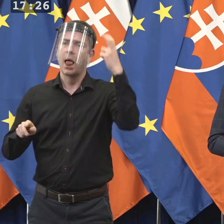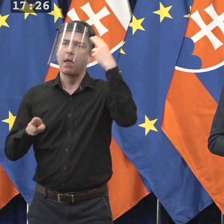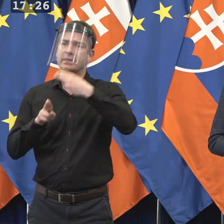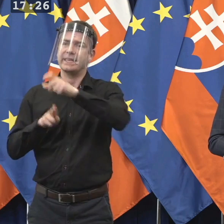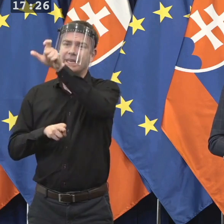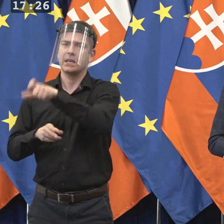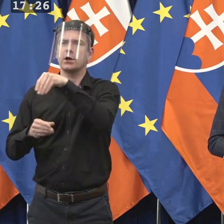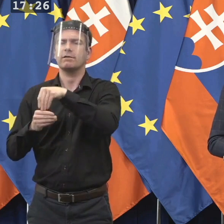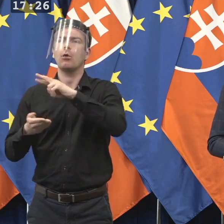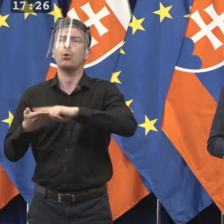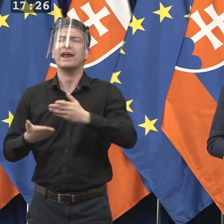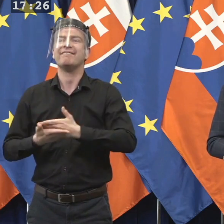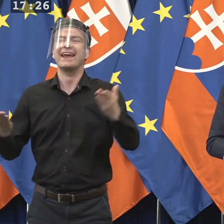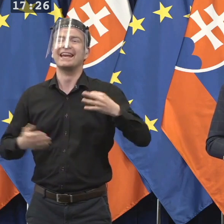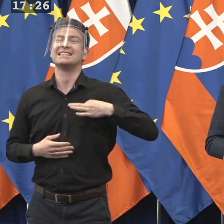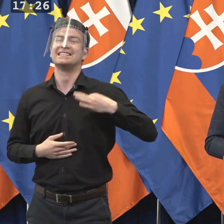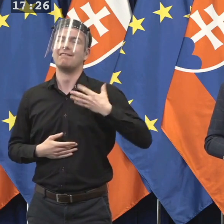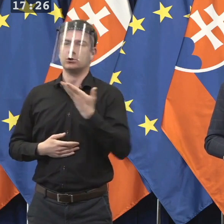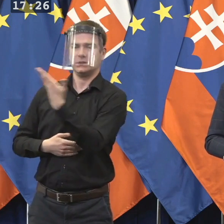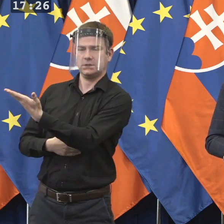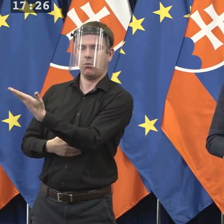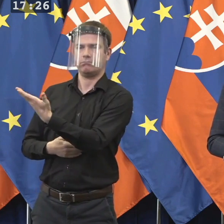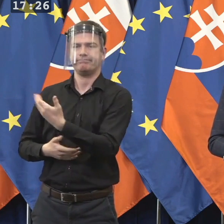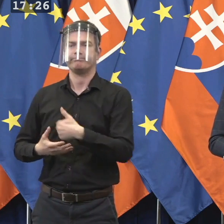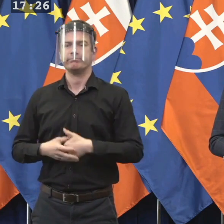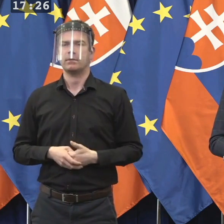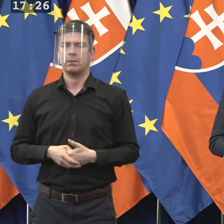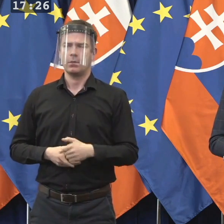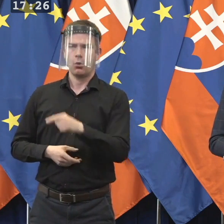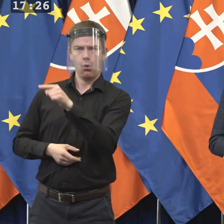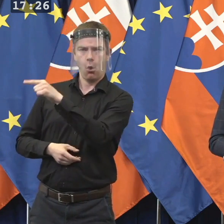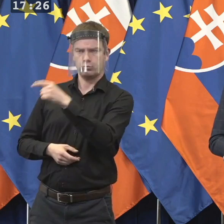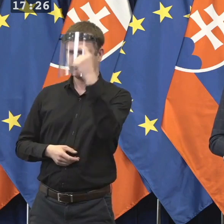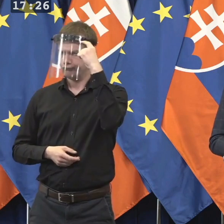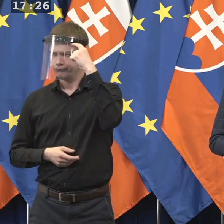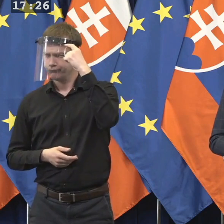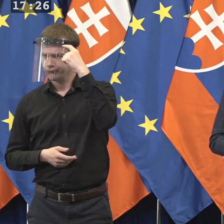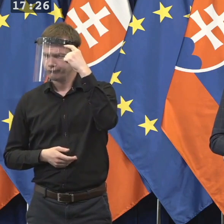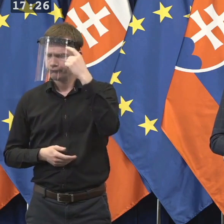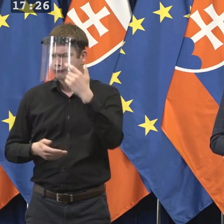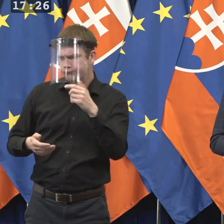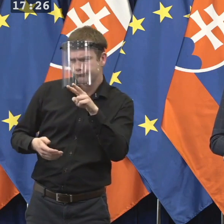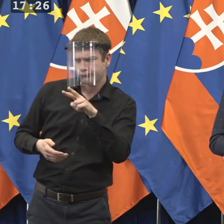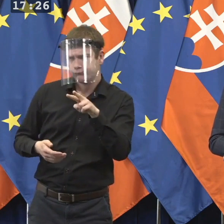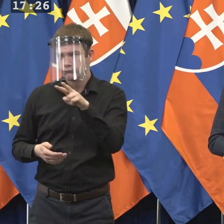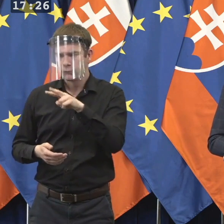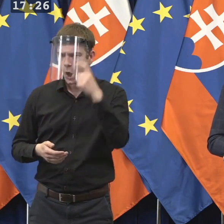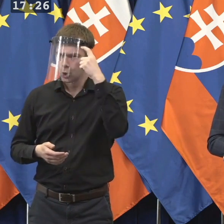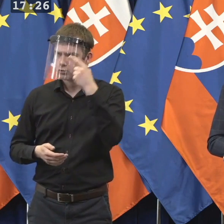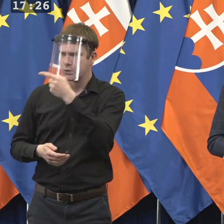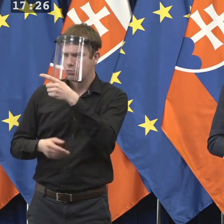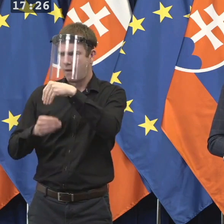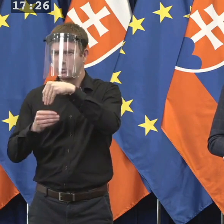Úradu verejného zdravotníctva je po dôkladnom zvážení všetkých pre a proti a